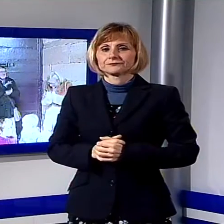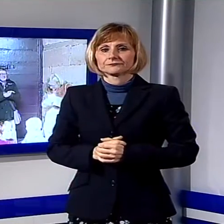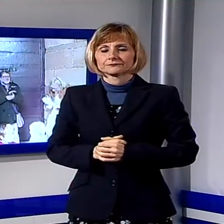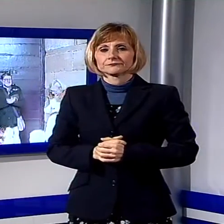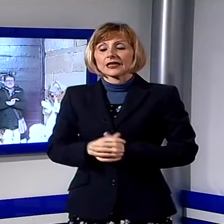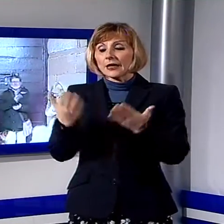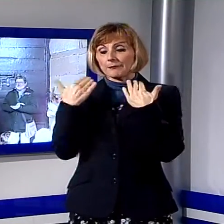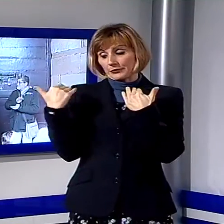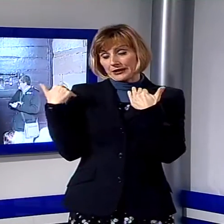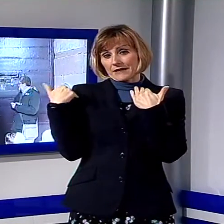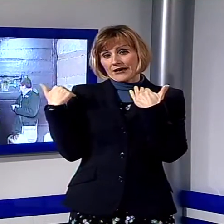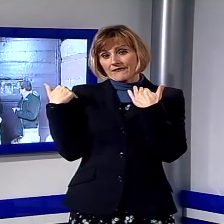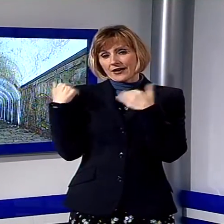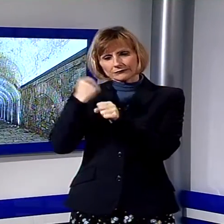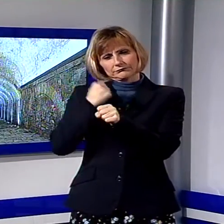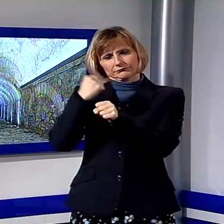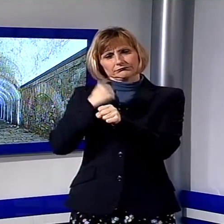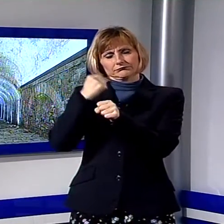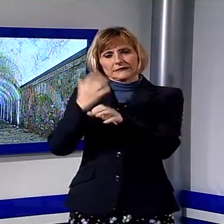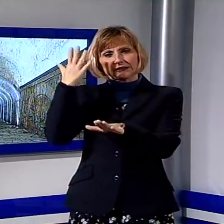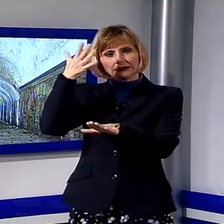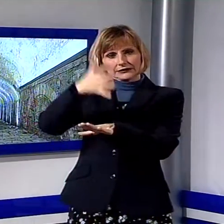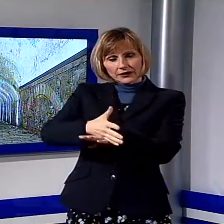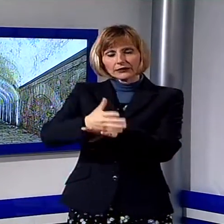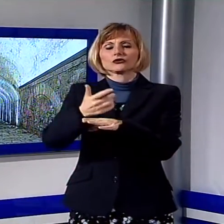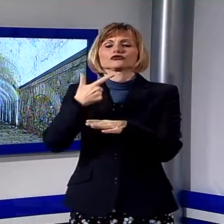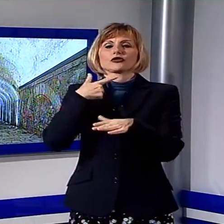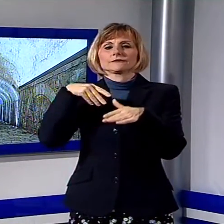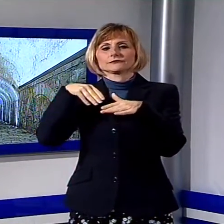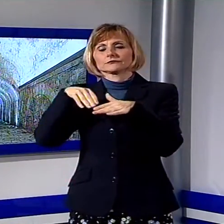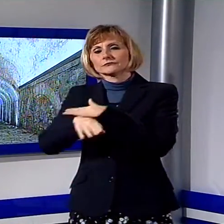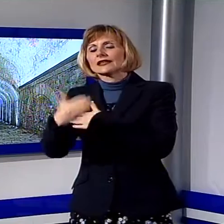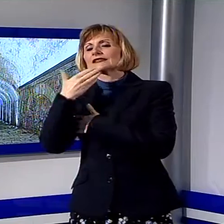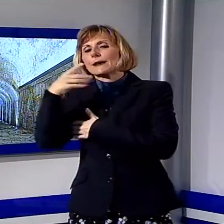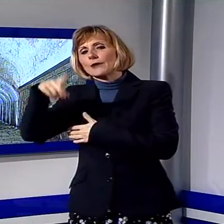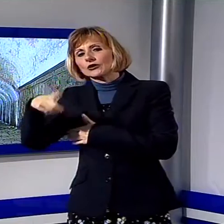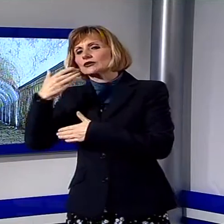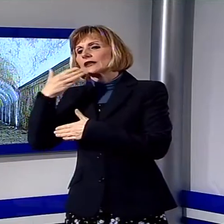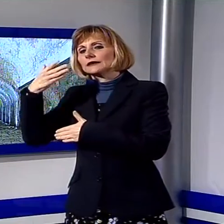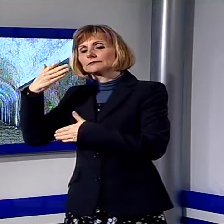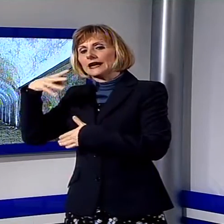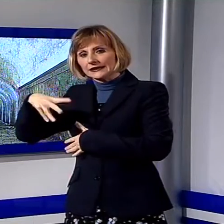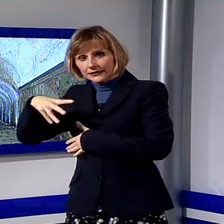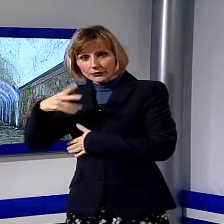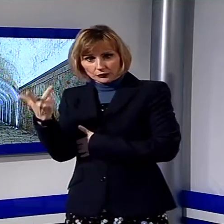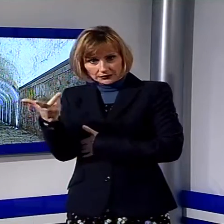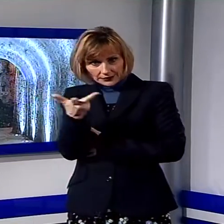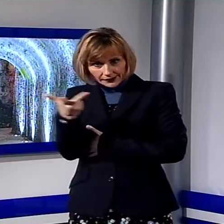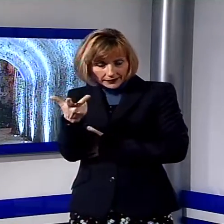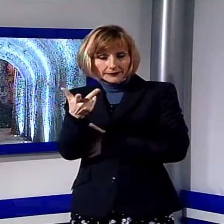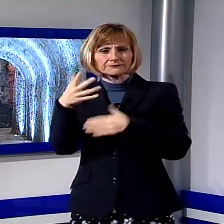primavera scorsa e che ha interessato anche i sotterranei San Paolino e San Martino, finalmente si è potuto ammirare anche il restauro di questo sotterraneo